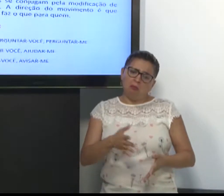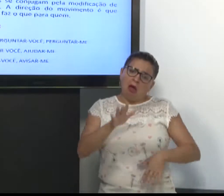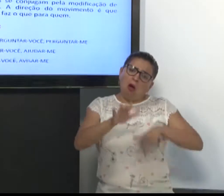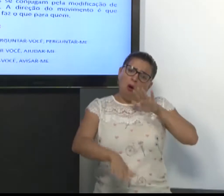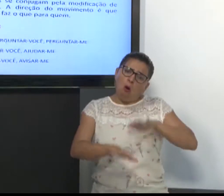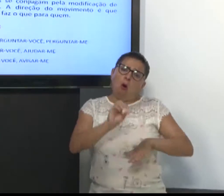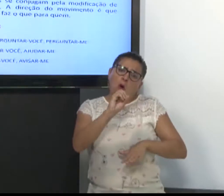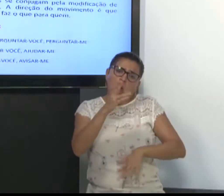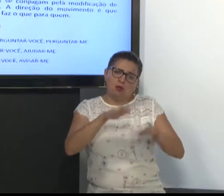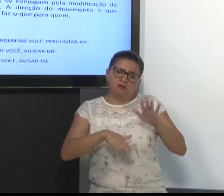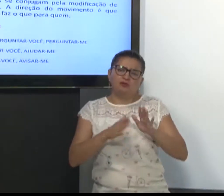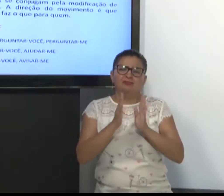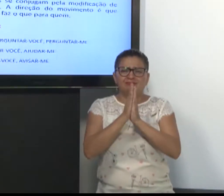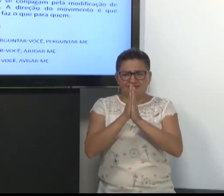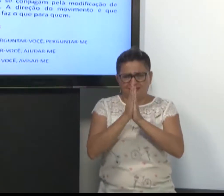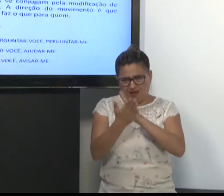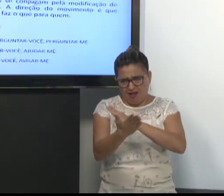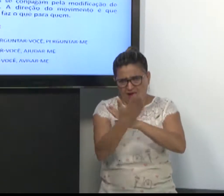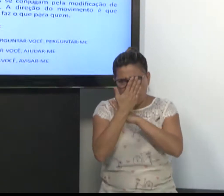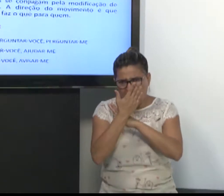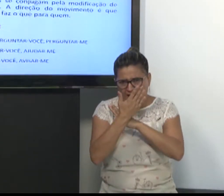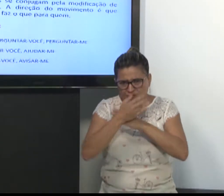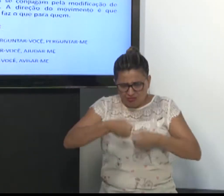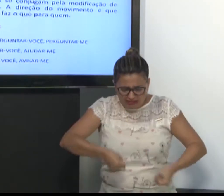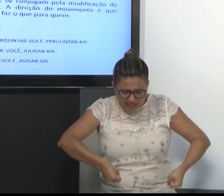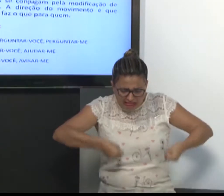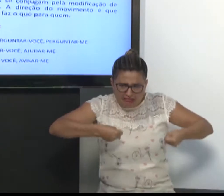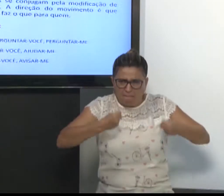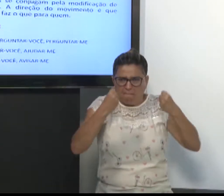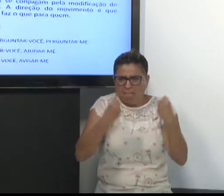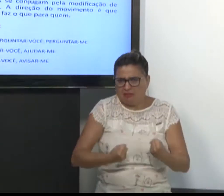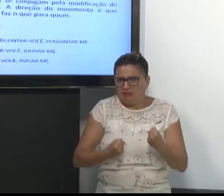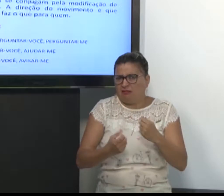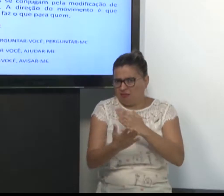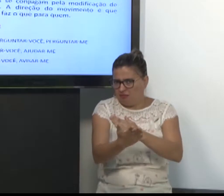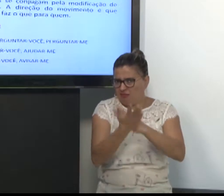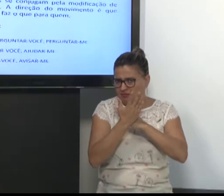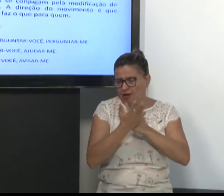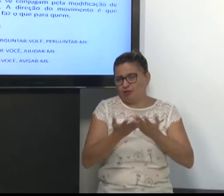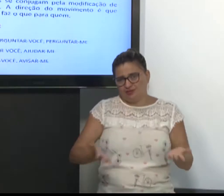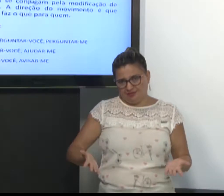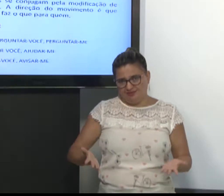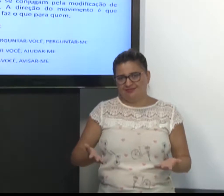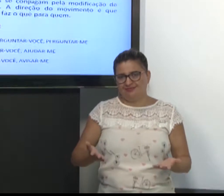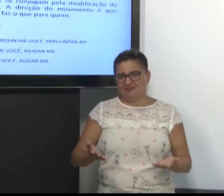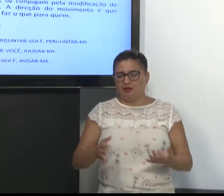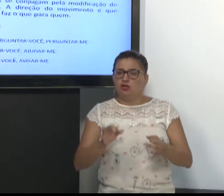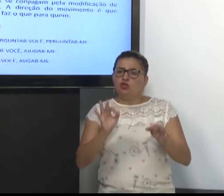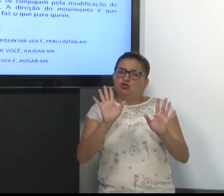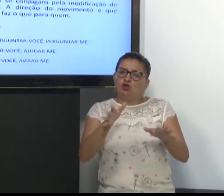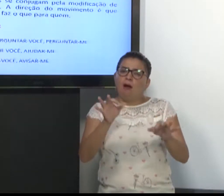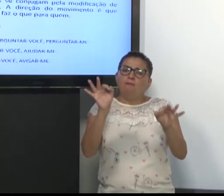ajudar. Ou também, eu peço que você me ajude. Por favor, essas sacolas estão pesadas.